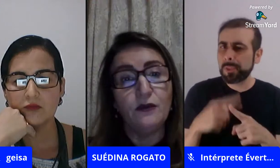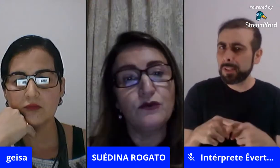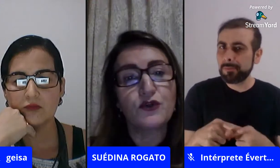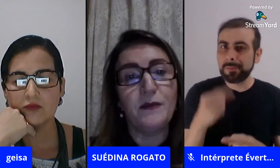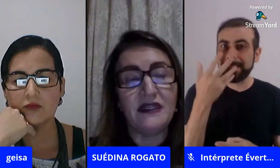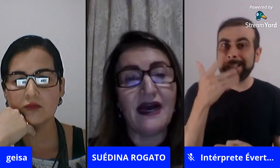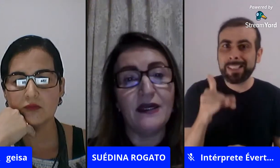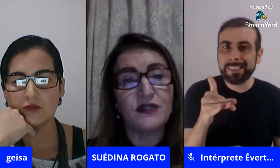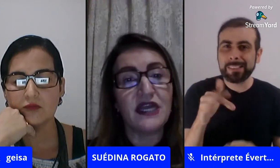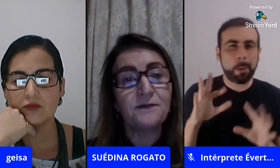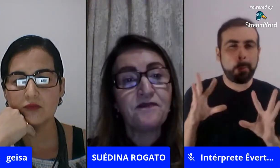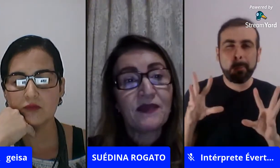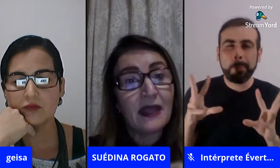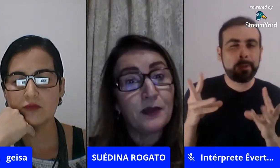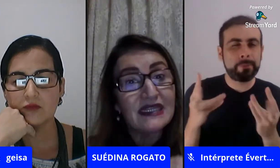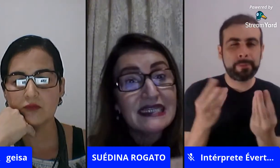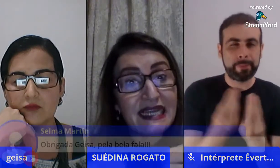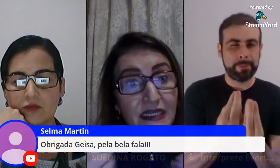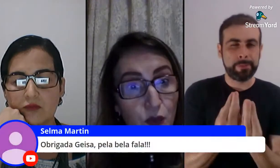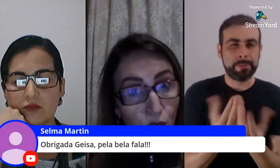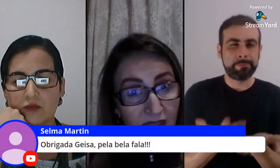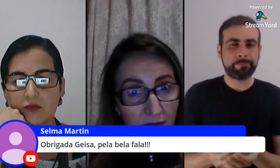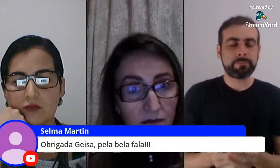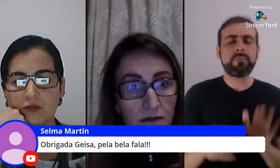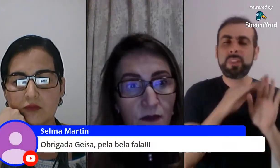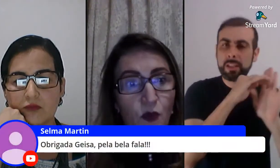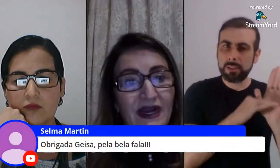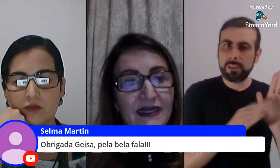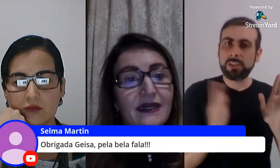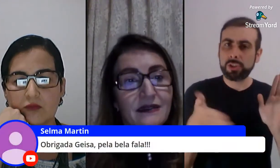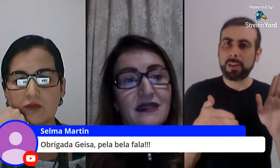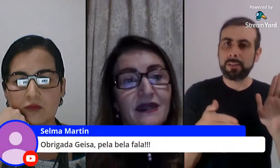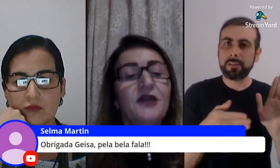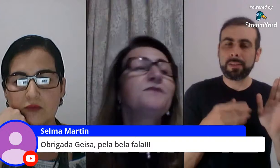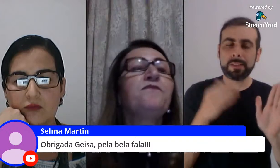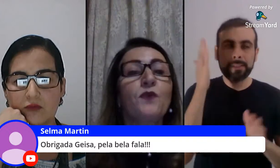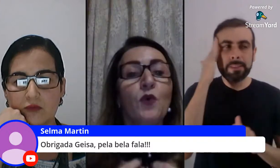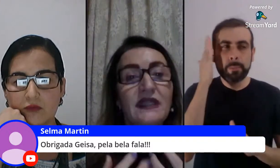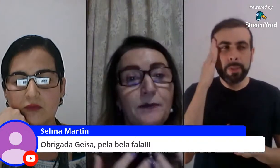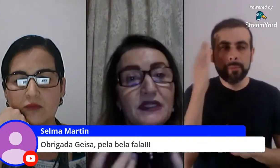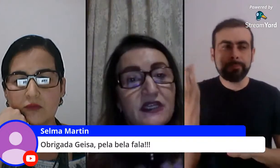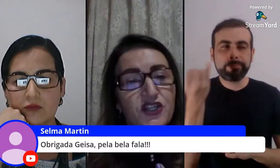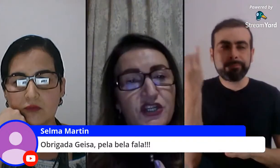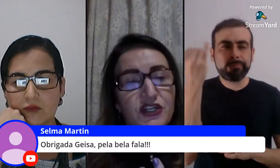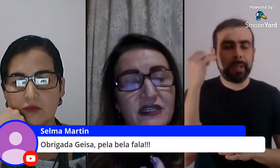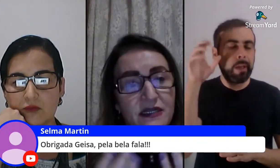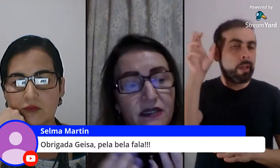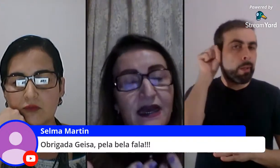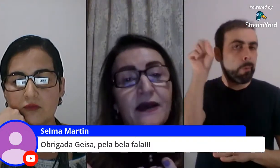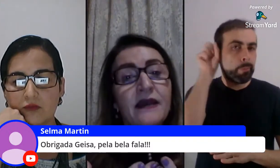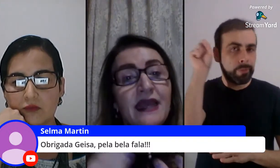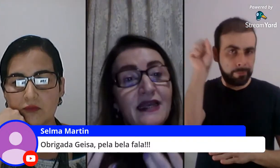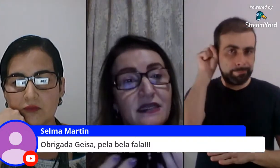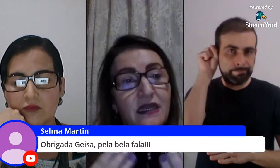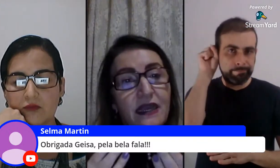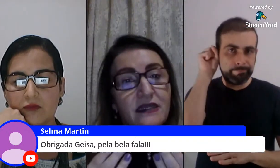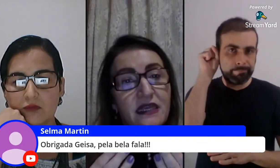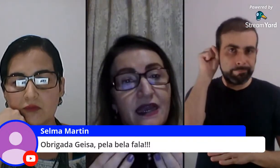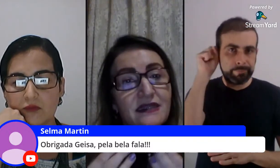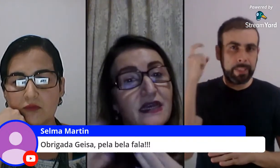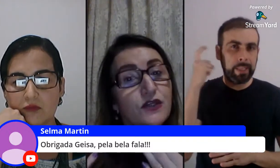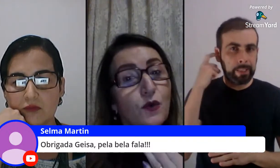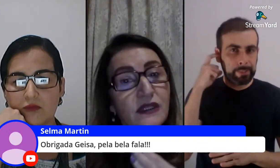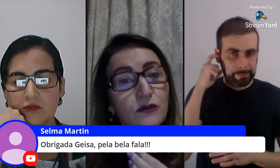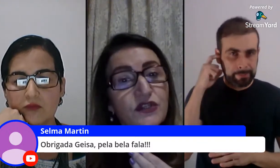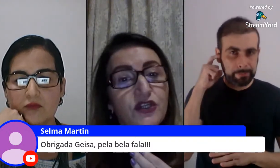agora um pouco aqui nos comentários da importância da escuta com a criança do quanto é importante a gente exercitar essa